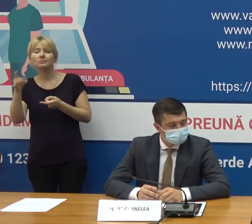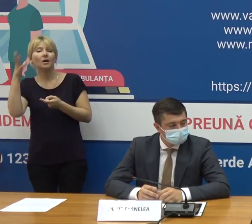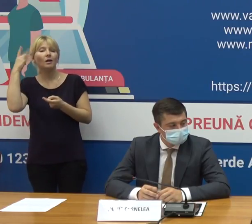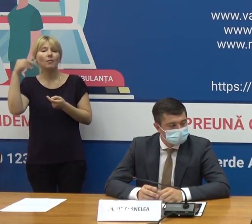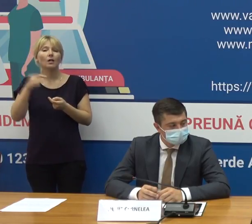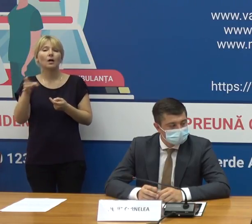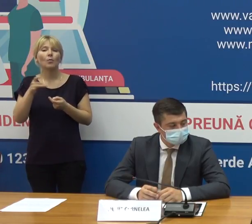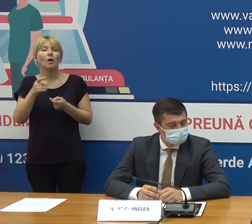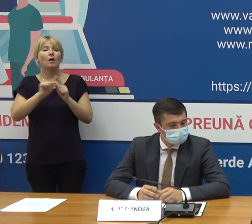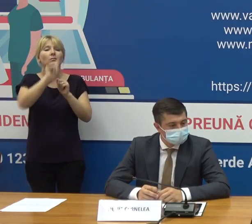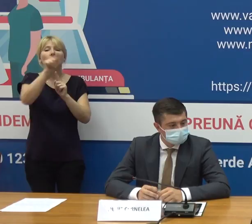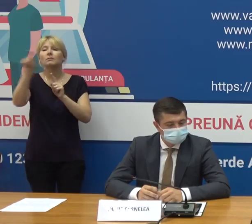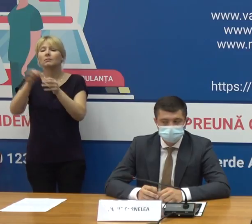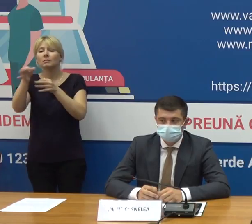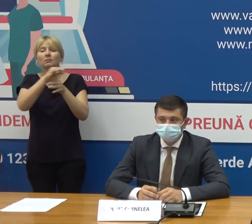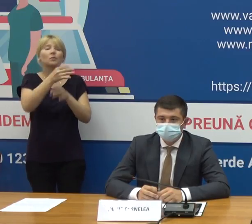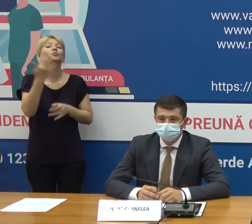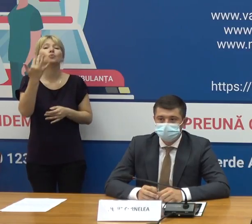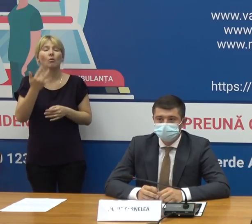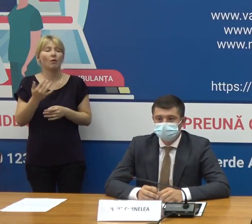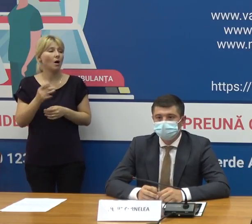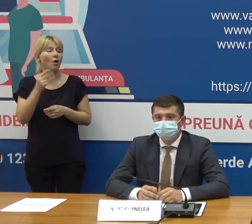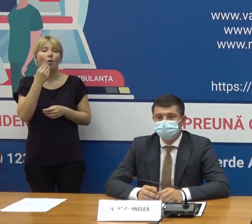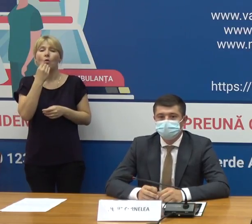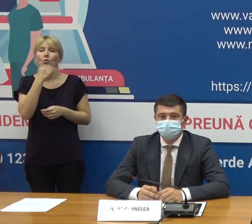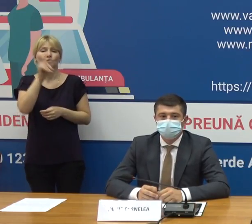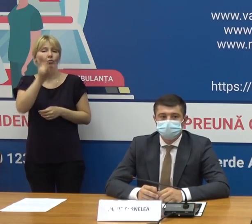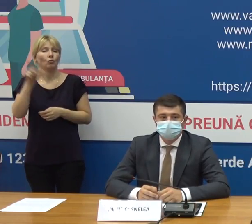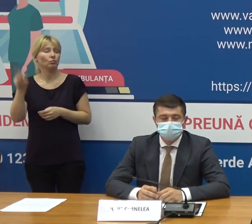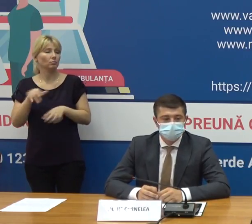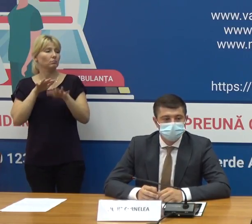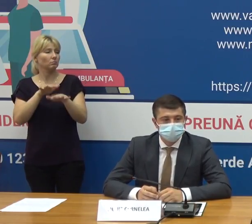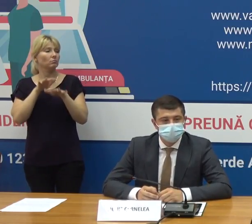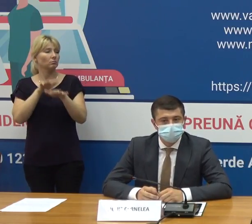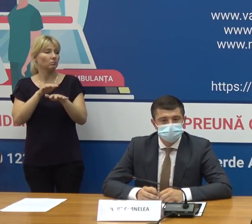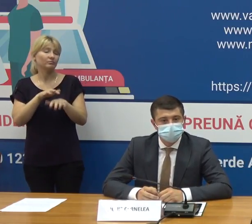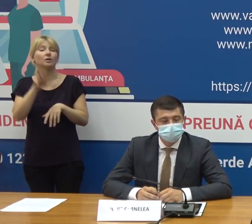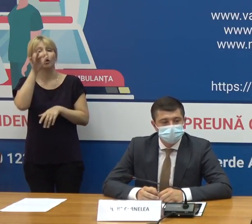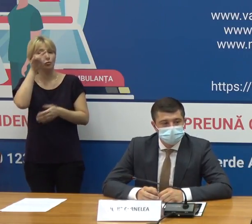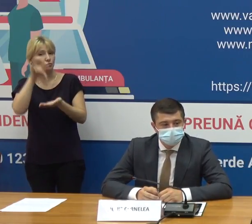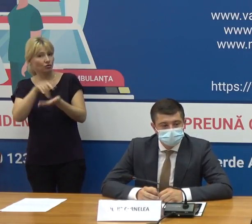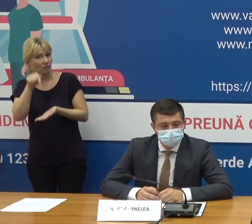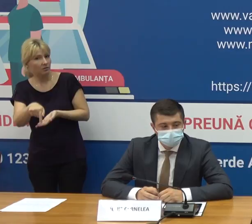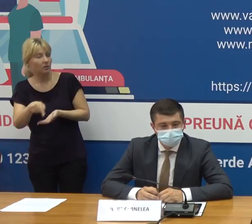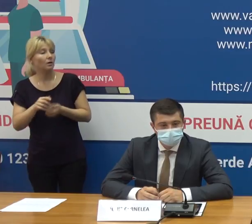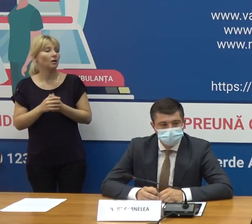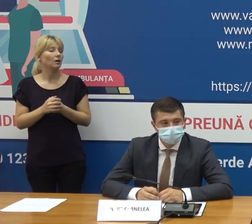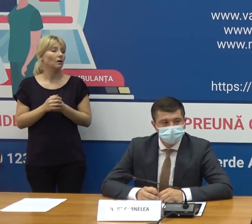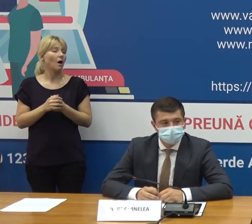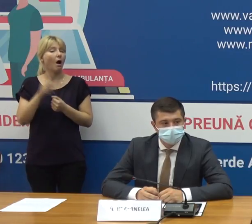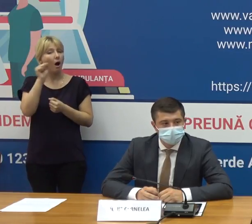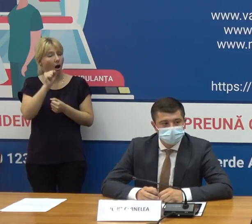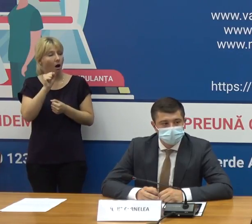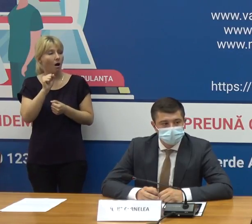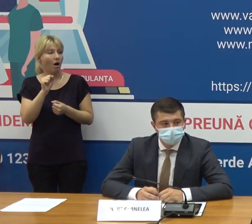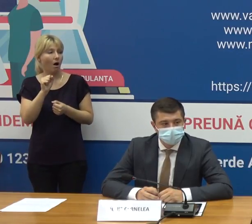Republicii Moldova cea mai înaltă acoperire de semne se înregistrează în municipiu Pișinou ceea